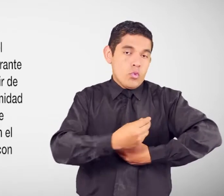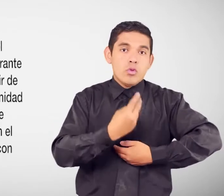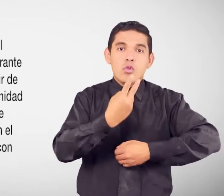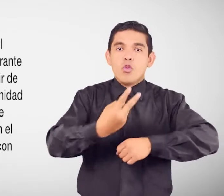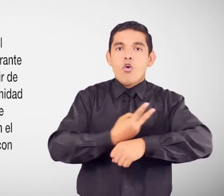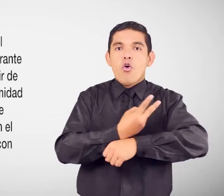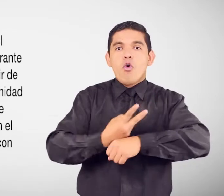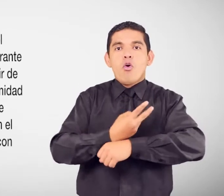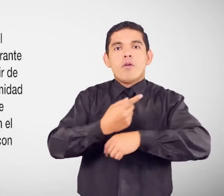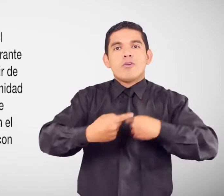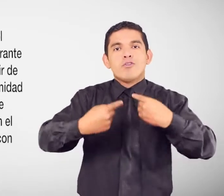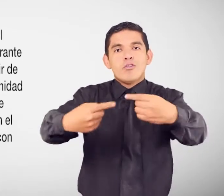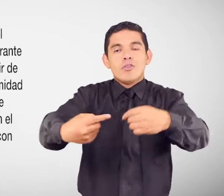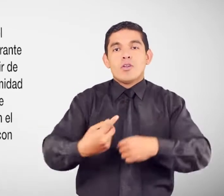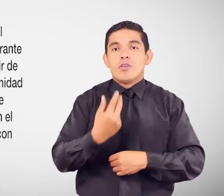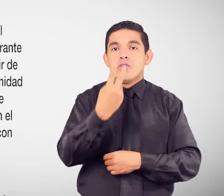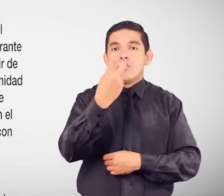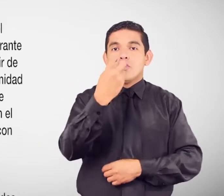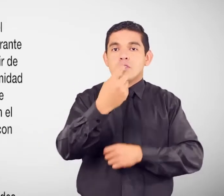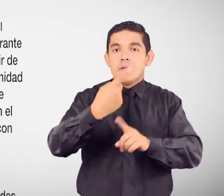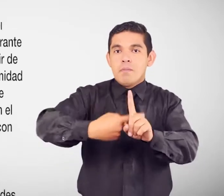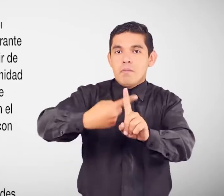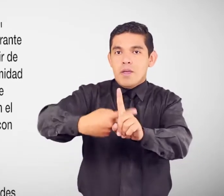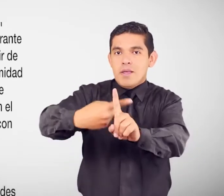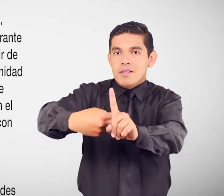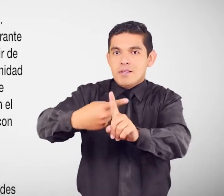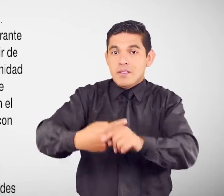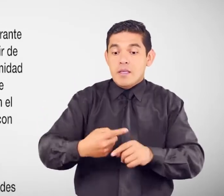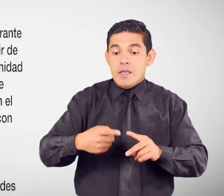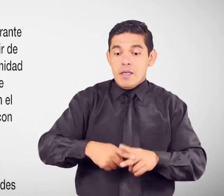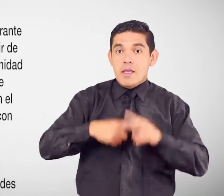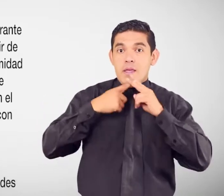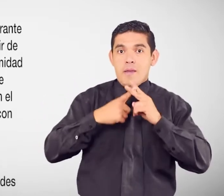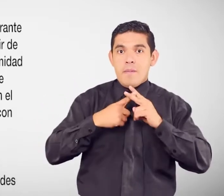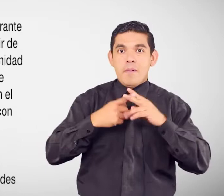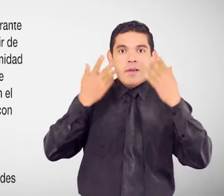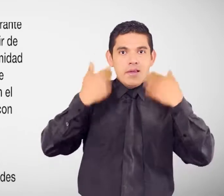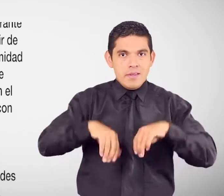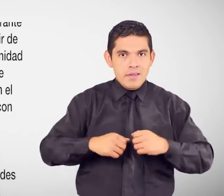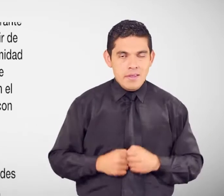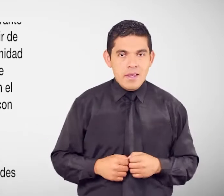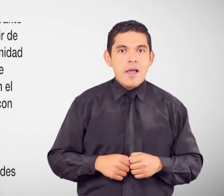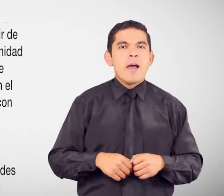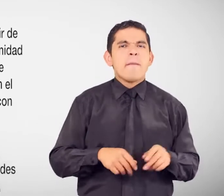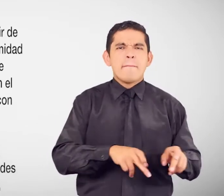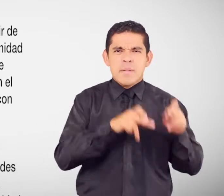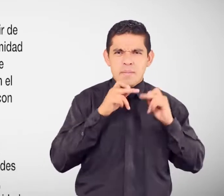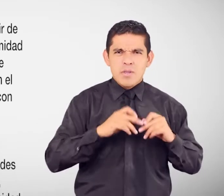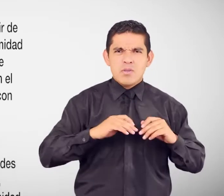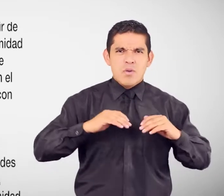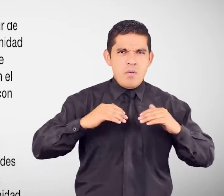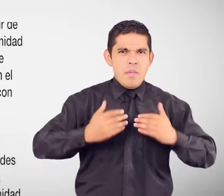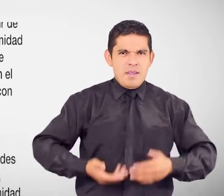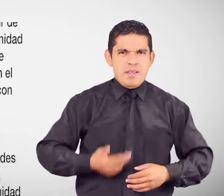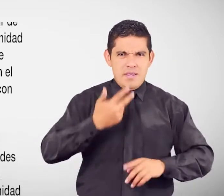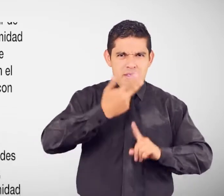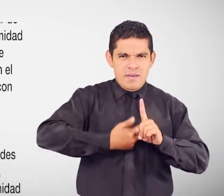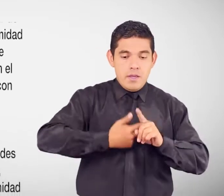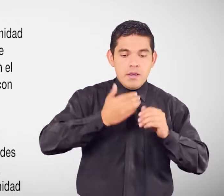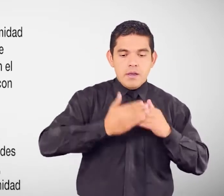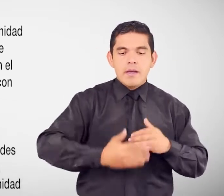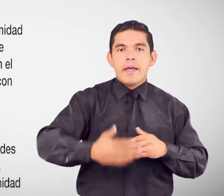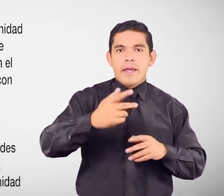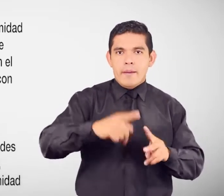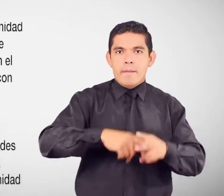Durante 12 meses efectivos Contados a partir de la terminación de la licencia por maternidad Tres meses El